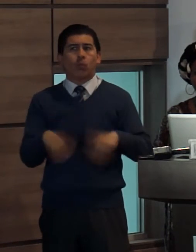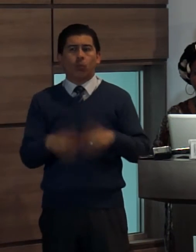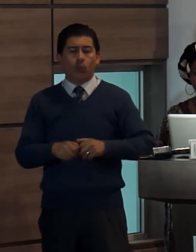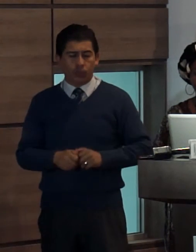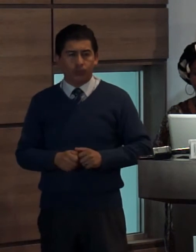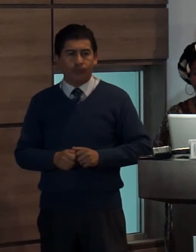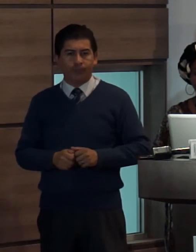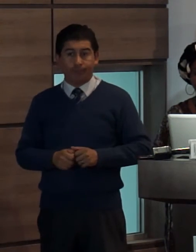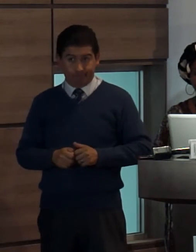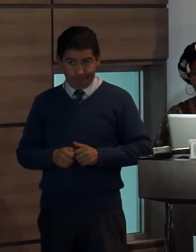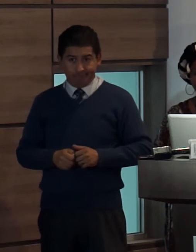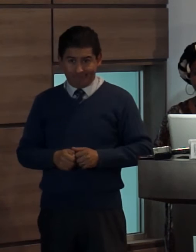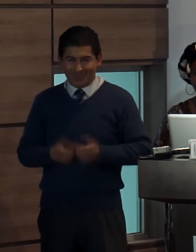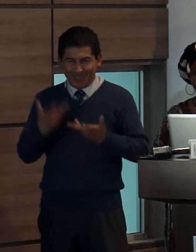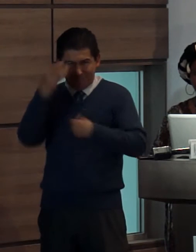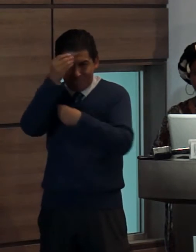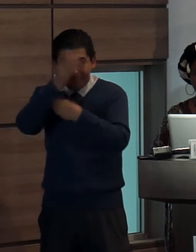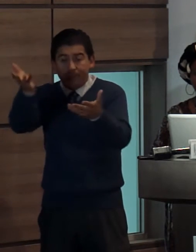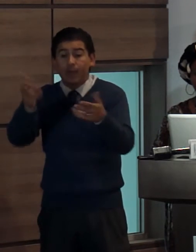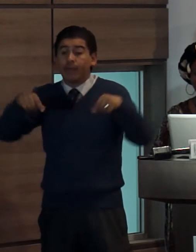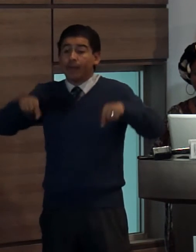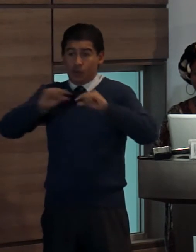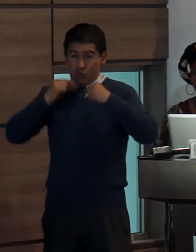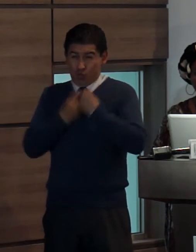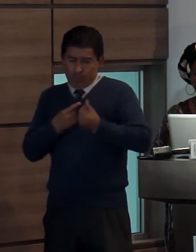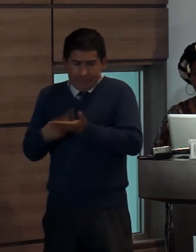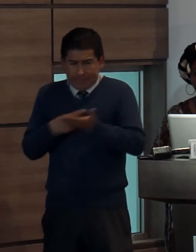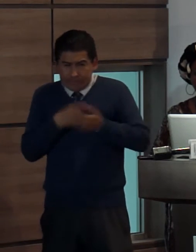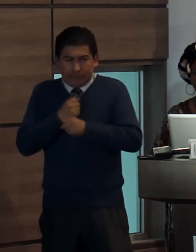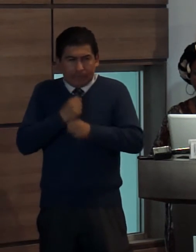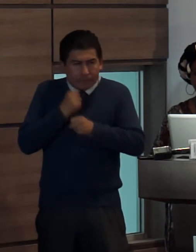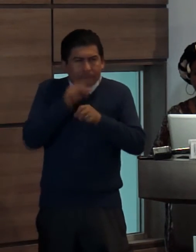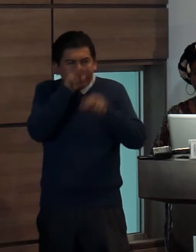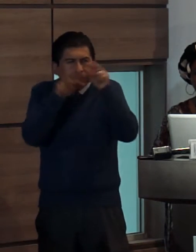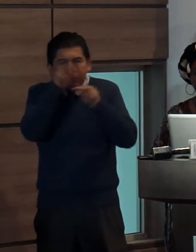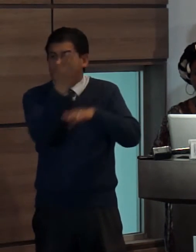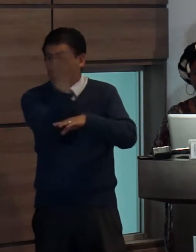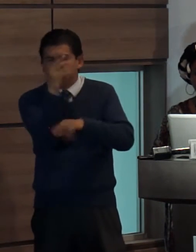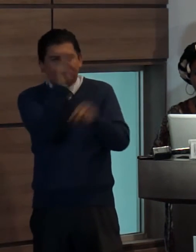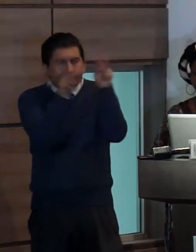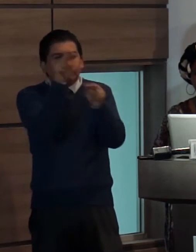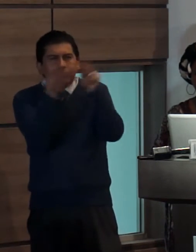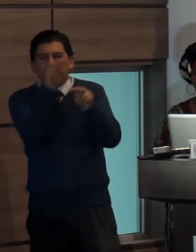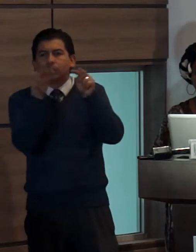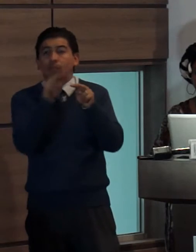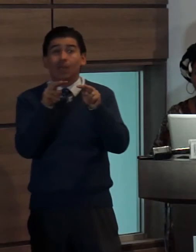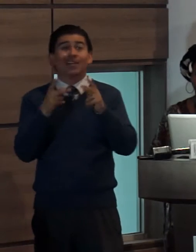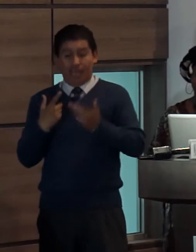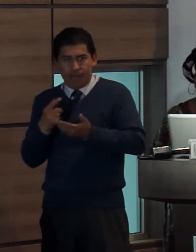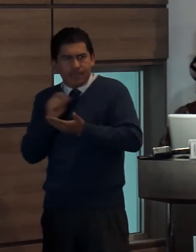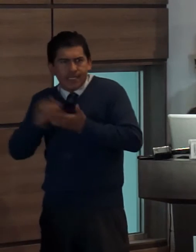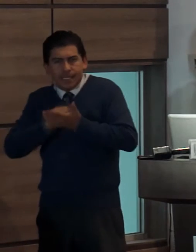con estos antecedentes el Laboratorio de Comunicación y Derechos realiza recomendaciones a Cordicón y a la